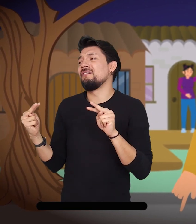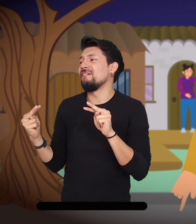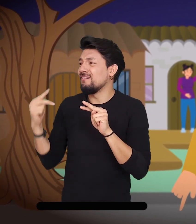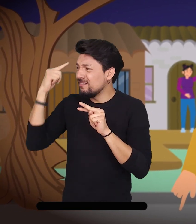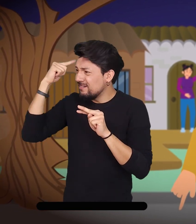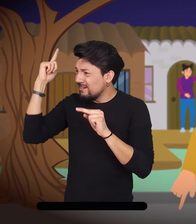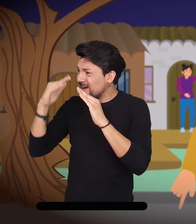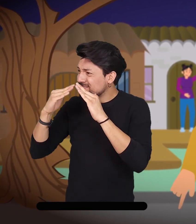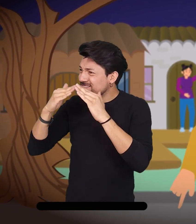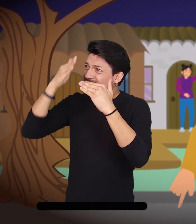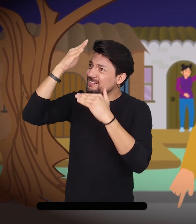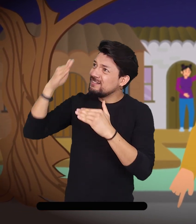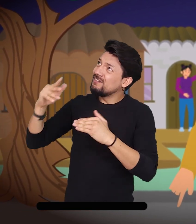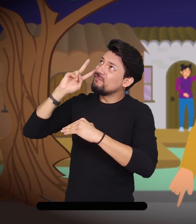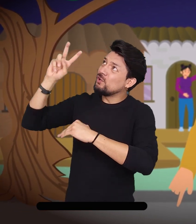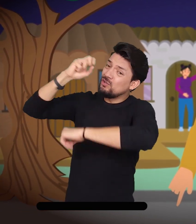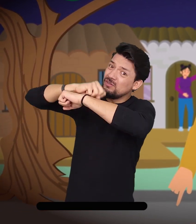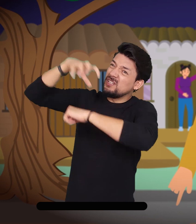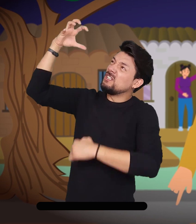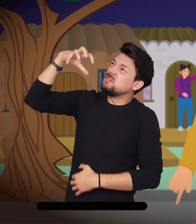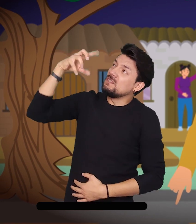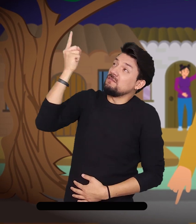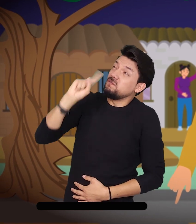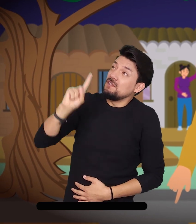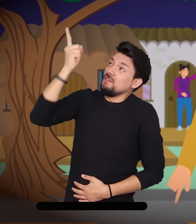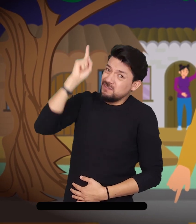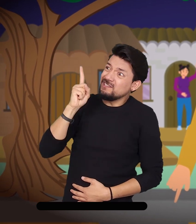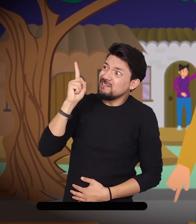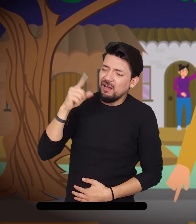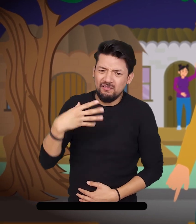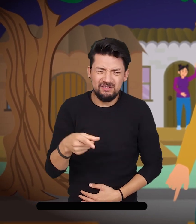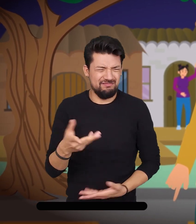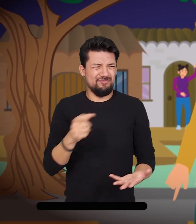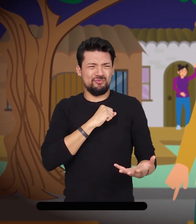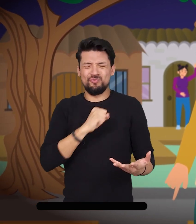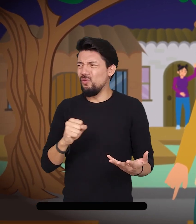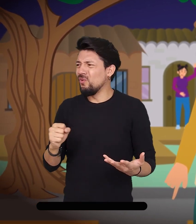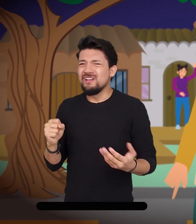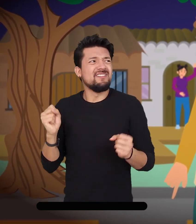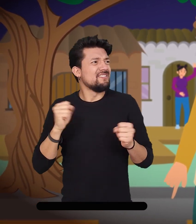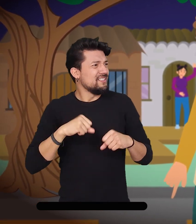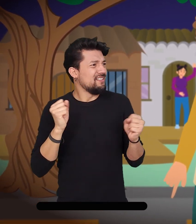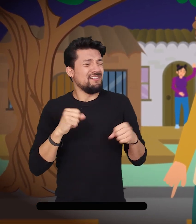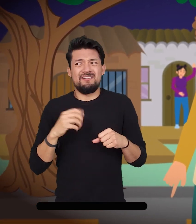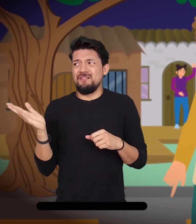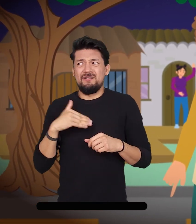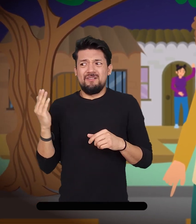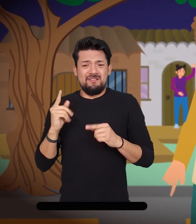Hugo le dijo a Josué, ¿Cierto que antes vimos por la ventana la tormenta, la lluvia y los relámpagos? Josué confirmó que también lo